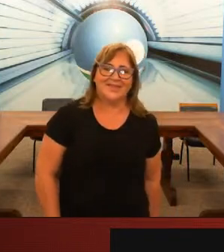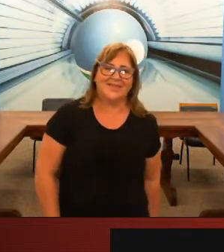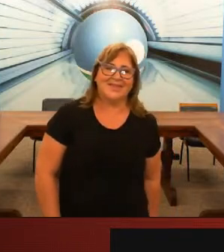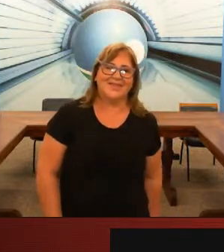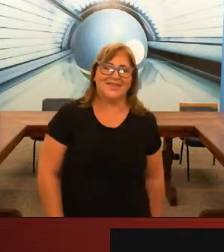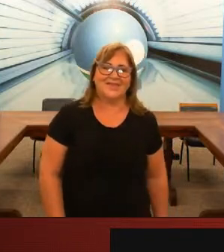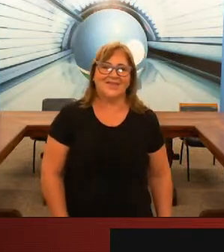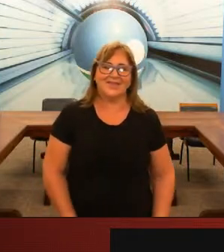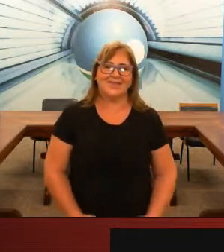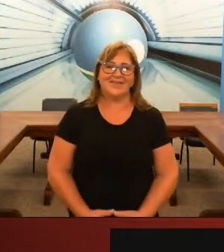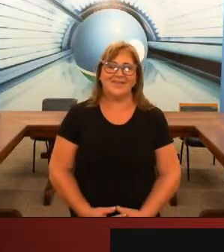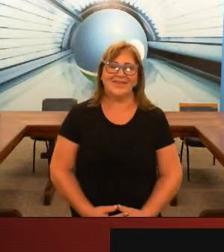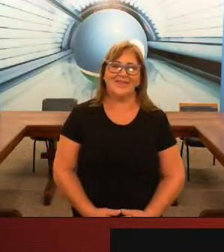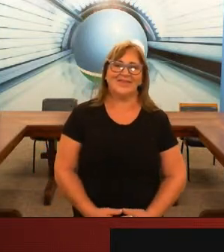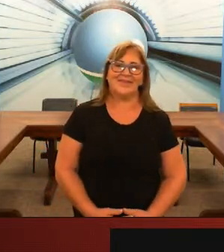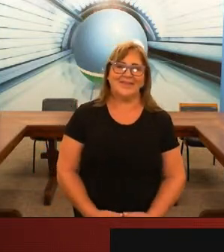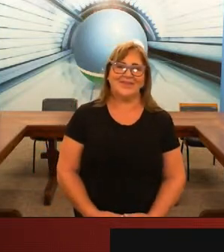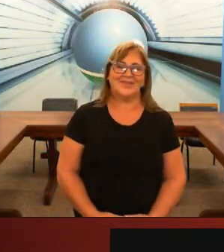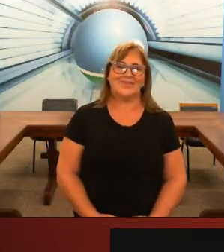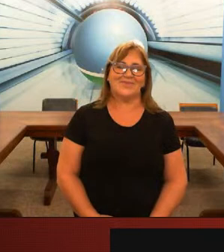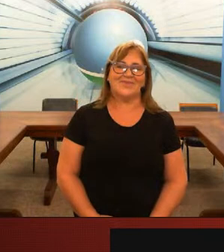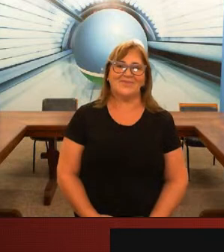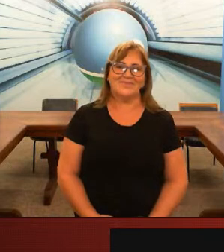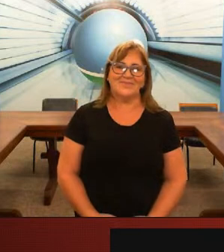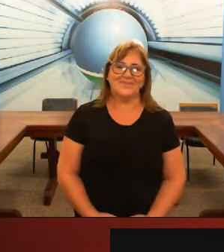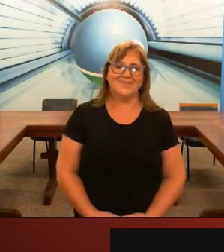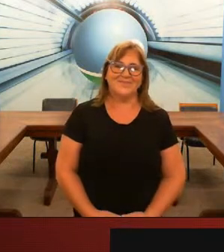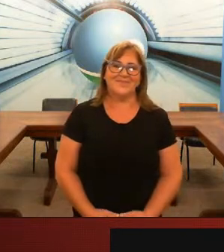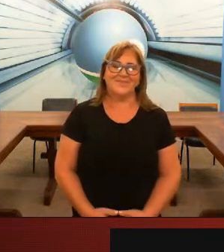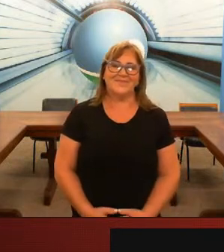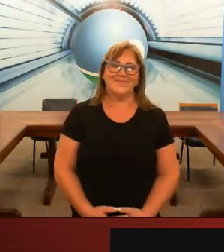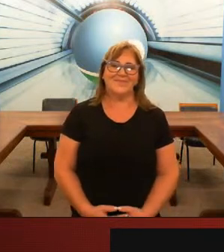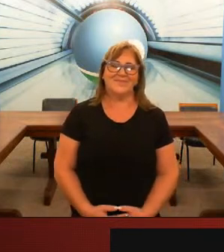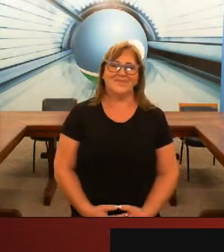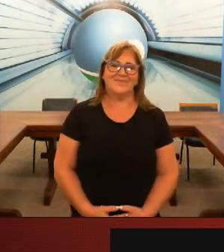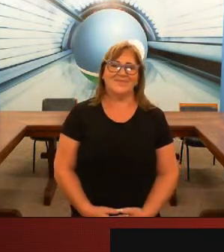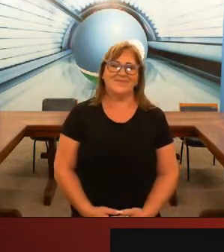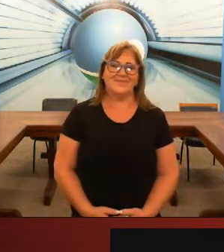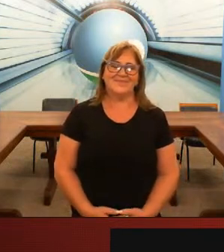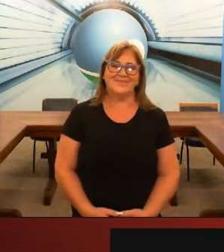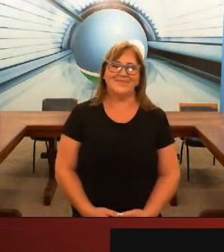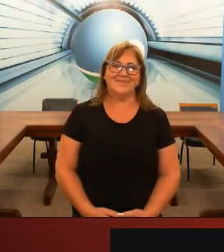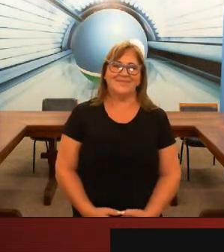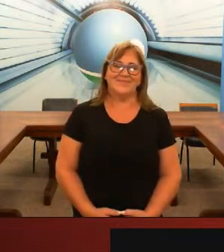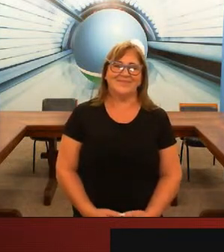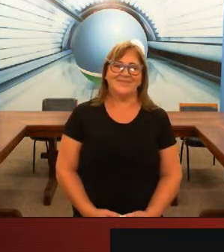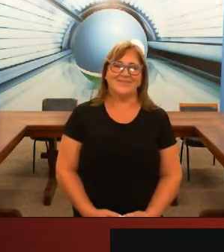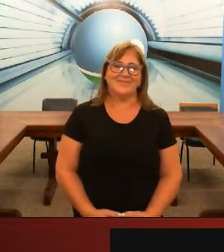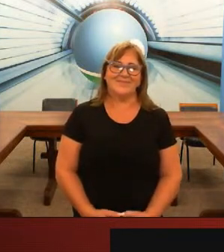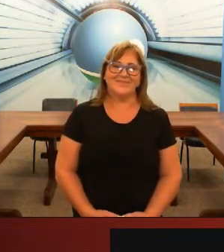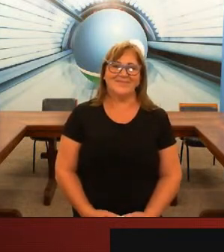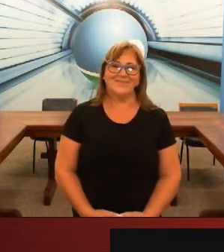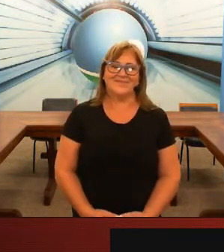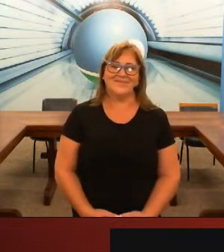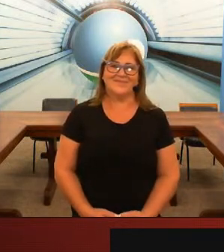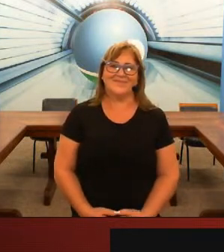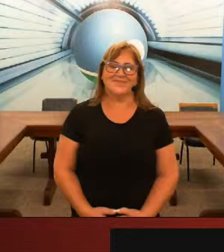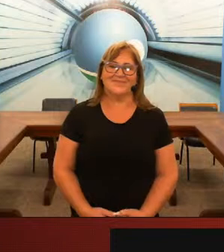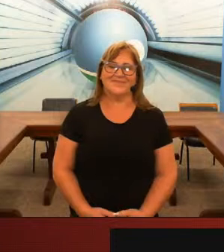surdos alfabetizando os surdos adultos que saíram da escola na escola